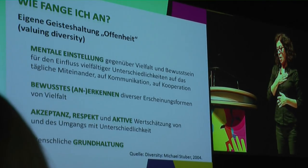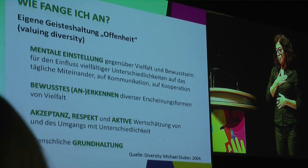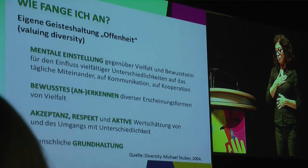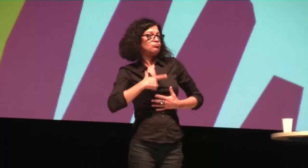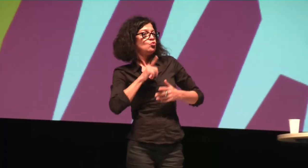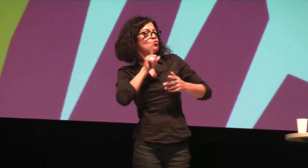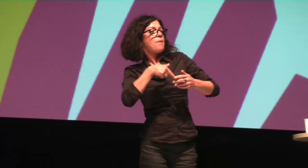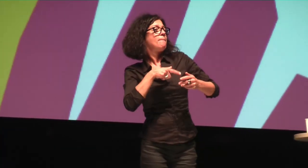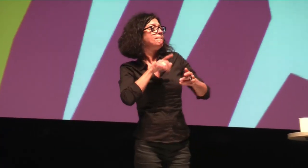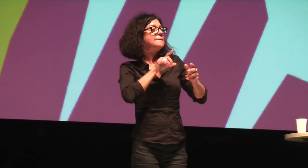Meine Meinung.